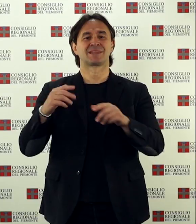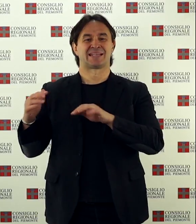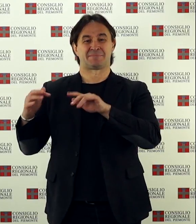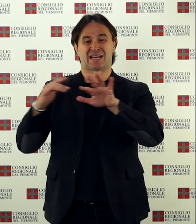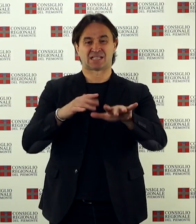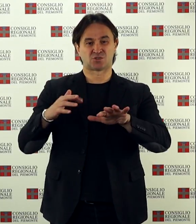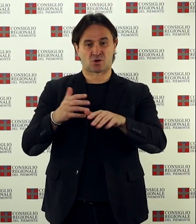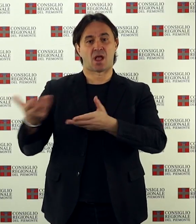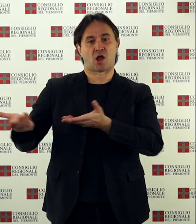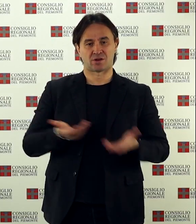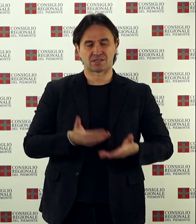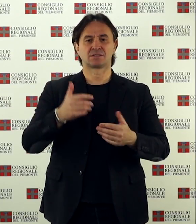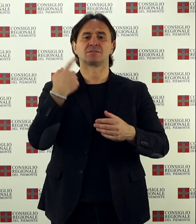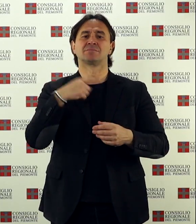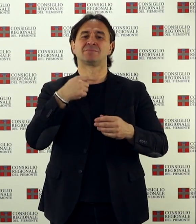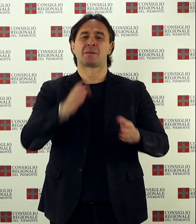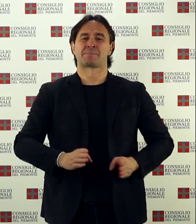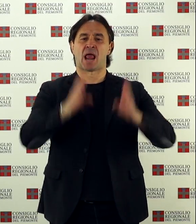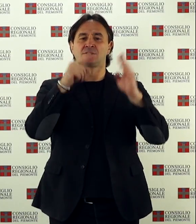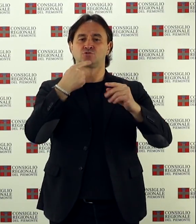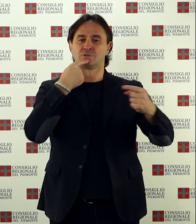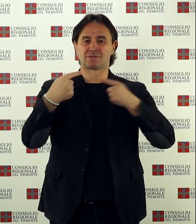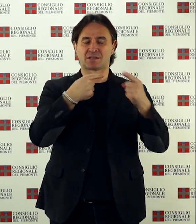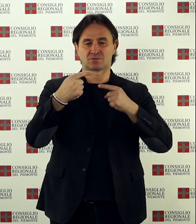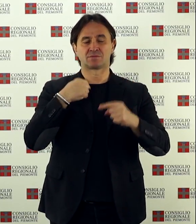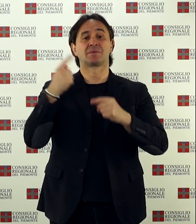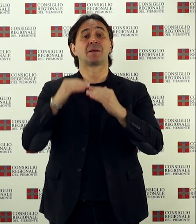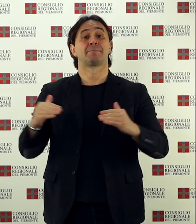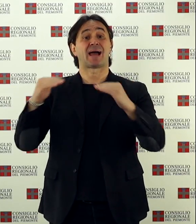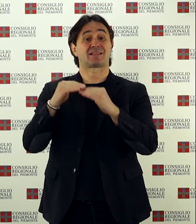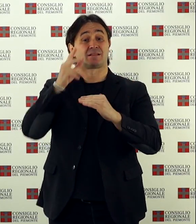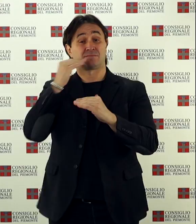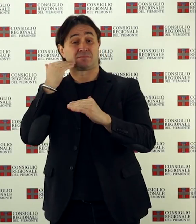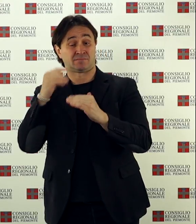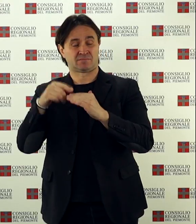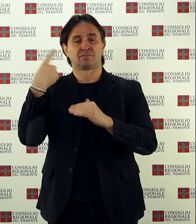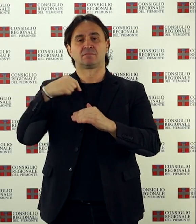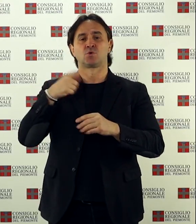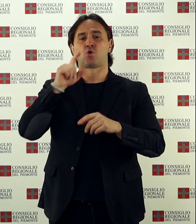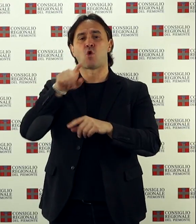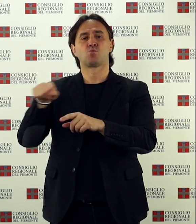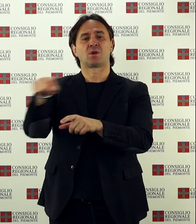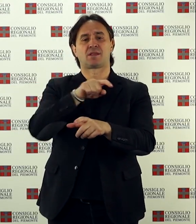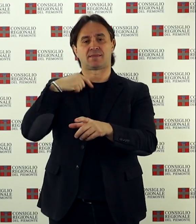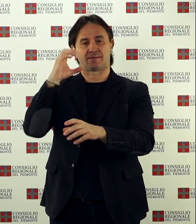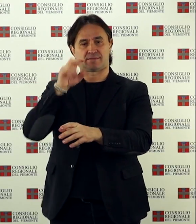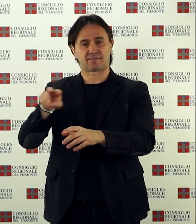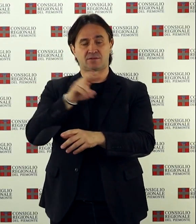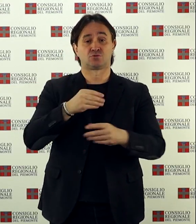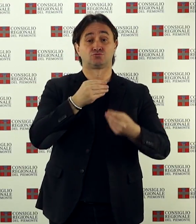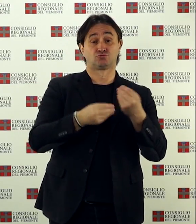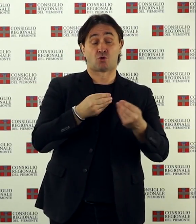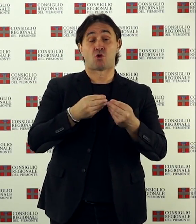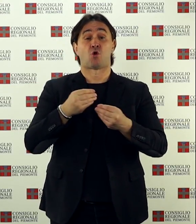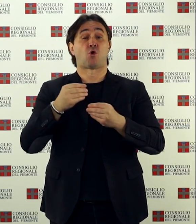Immigrazione e accoglienza, dibattito a Palazzo Lascaris. Parità di genere, i dati del monitoraggio nei comuni. Gioco, indebitamento,